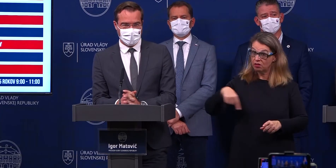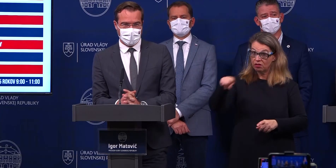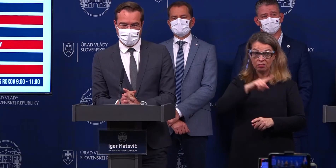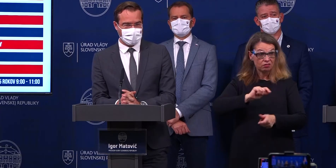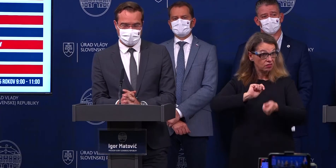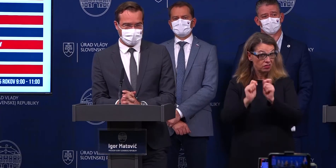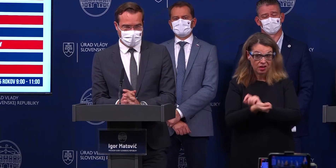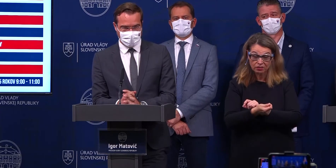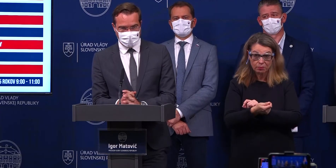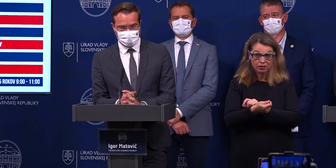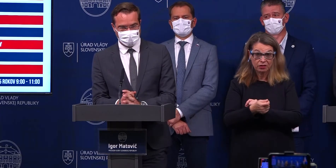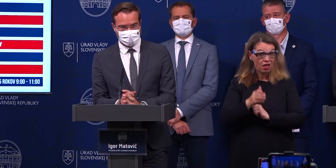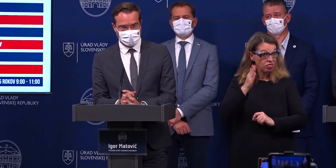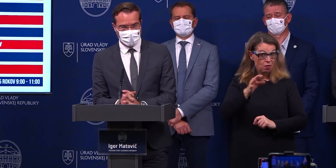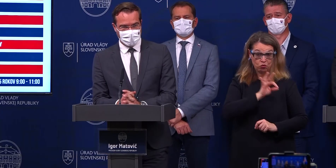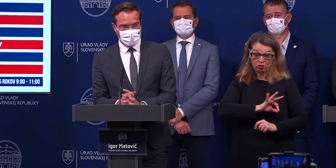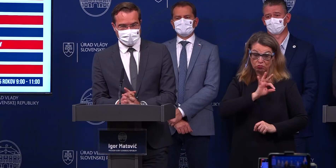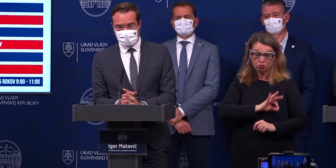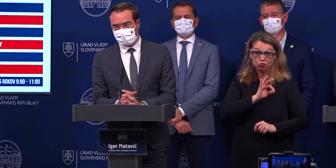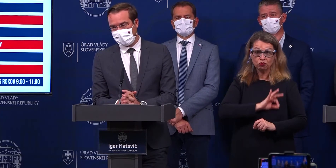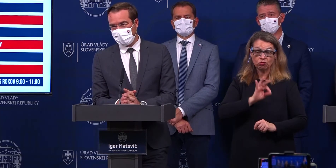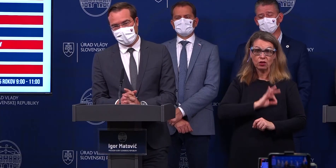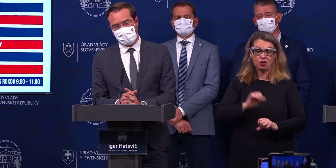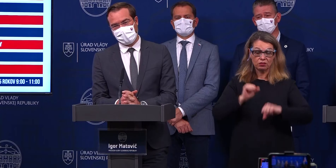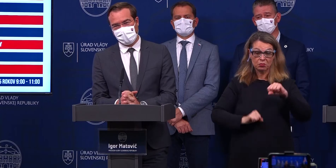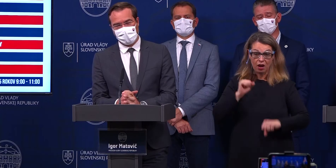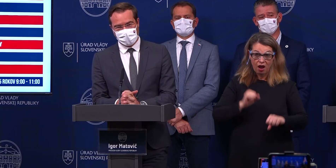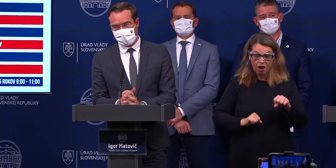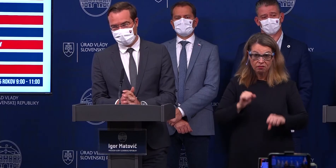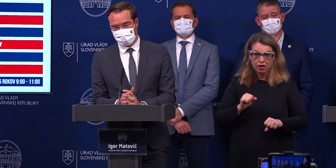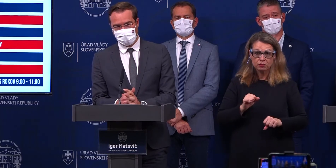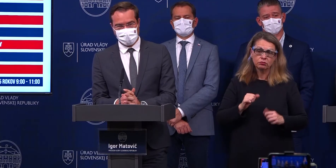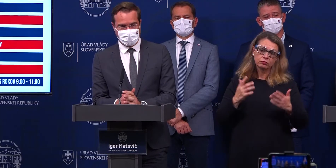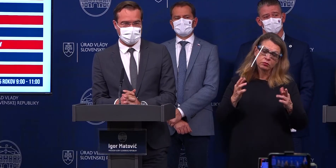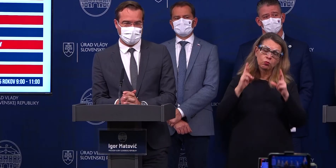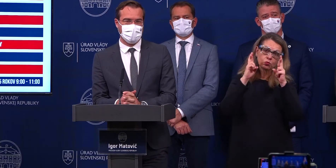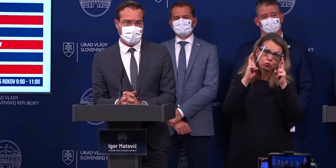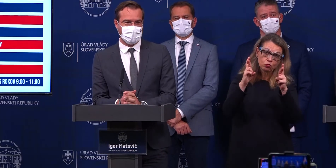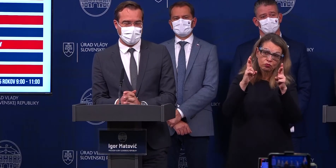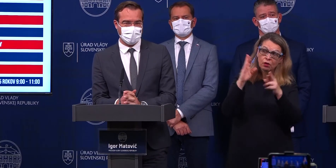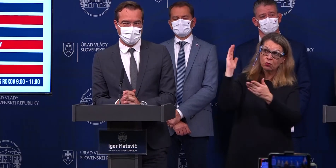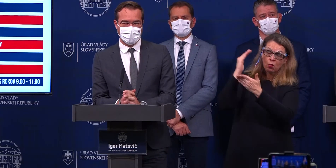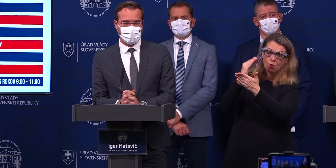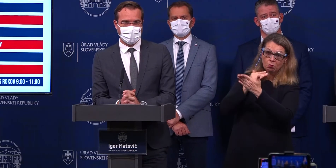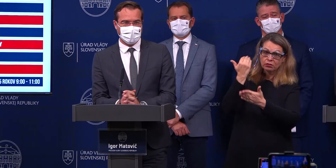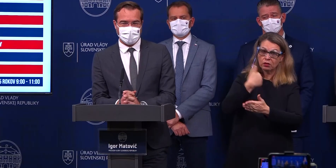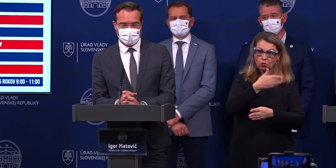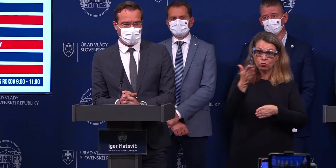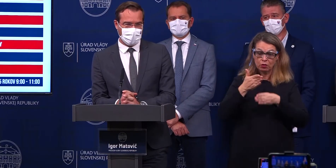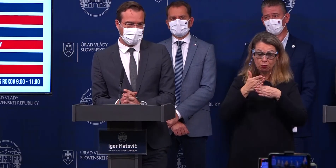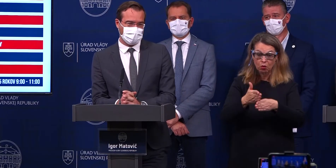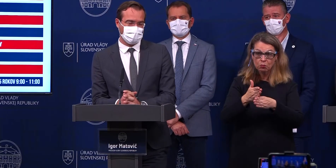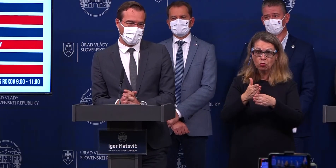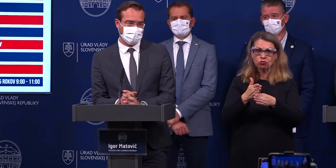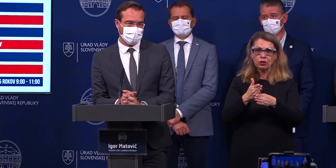a nezačne sa správať ináč. A snáď tieto opatrenia tým ľuďom pomôžu, že zmenia svoje správanie, tak